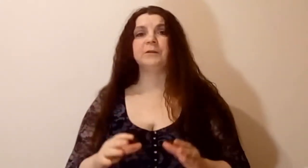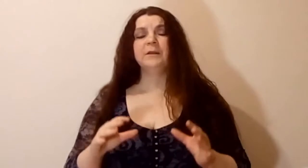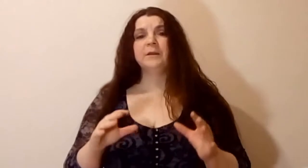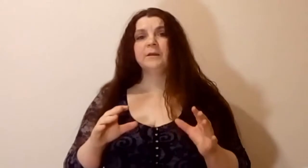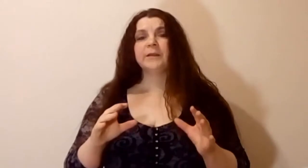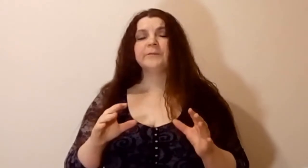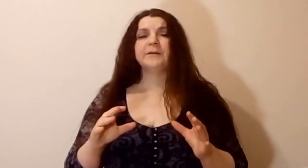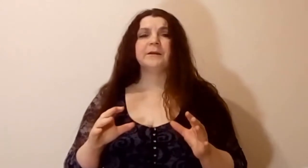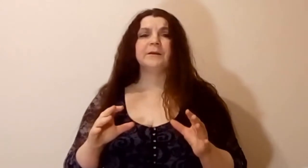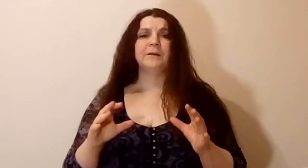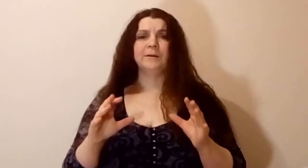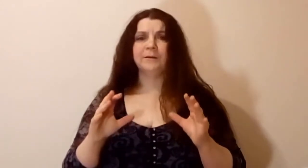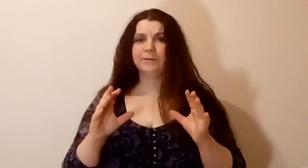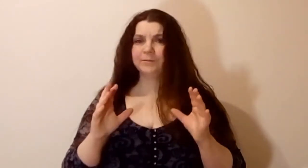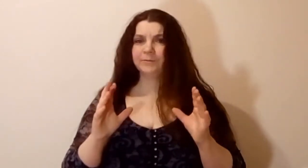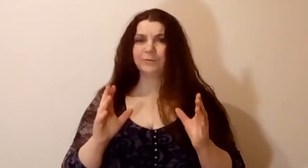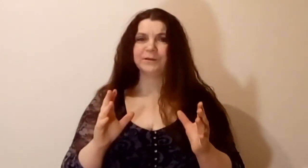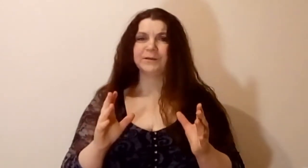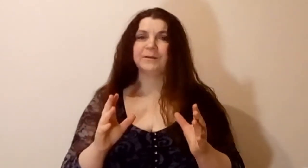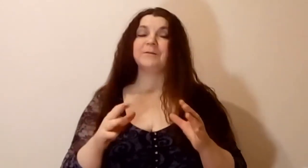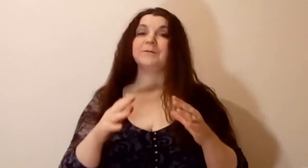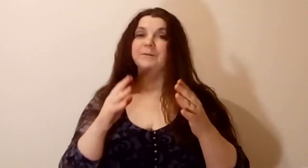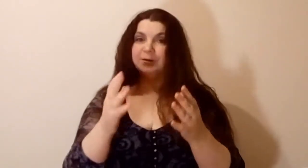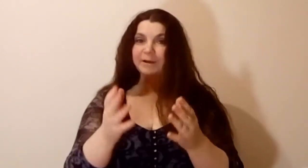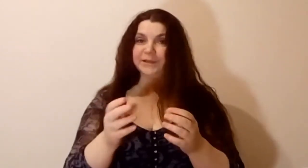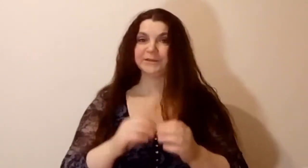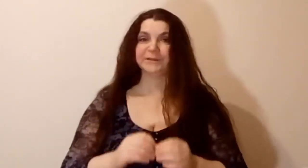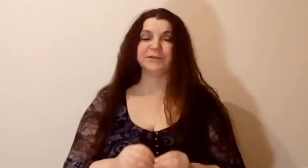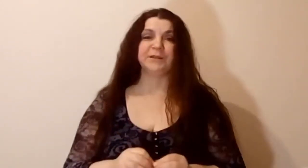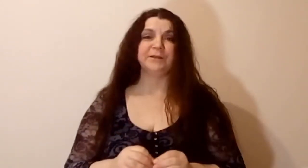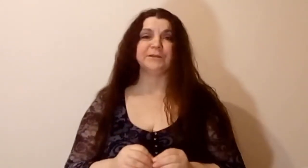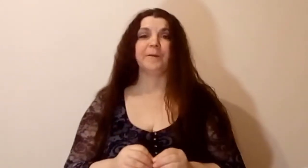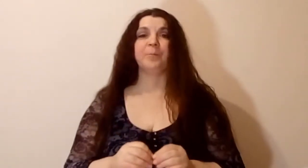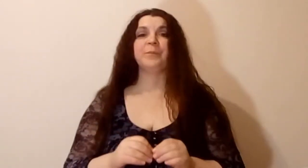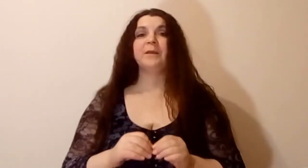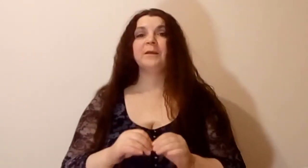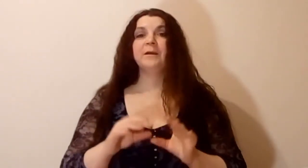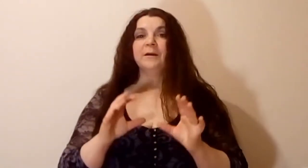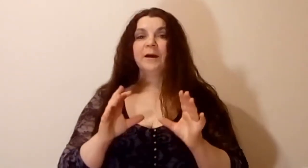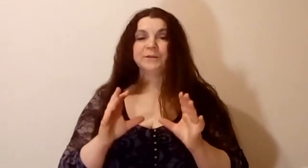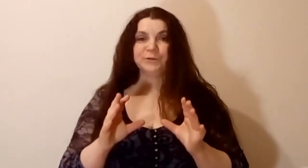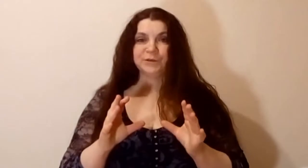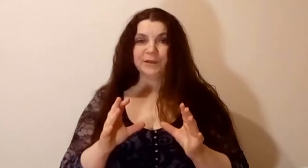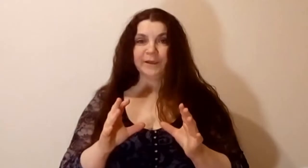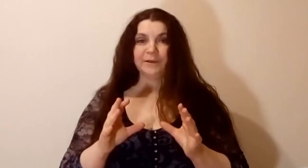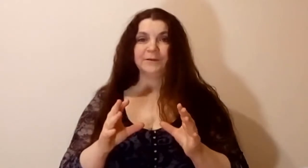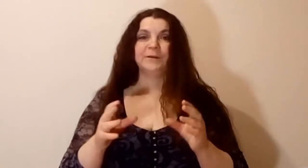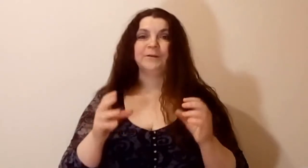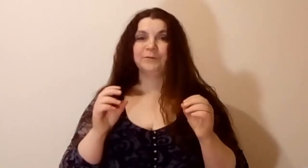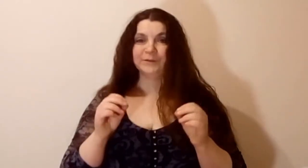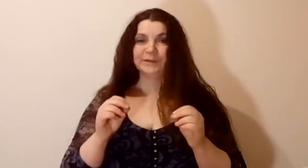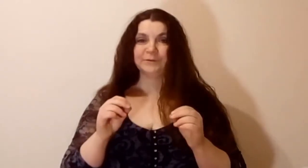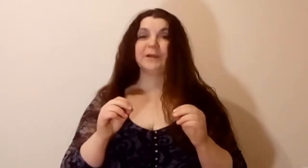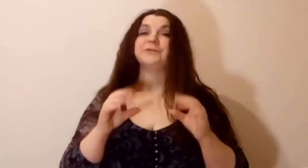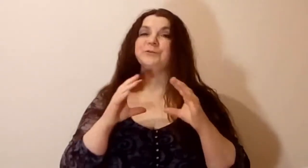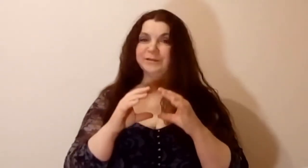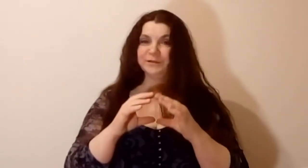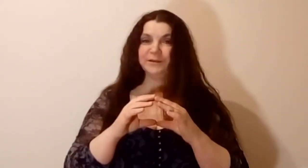наверное, вот каждая женщина ощущает вот эти вот ощущения,